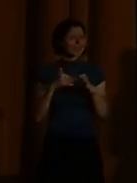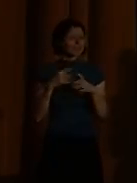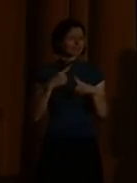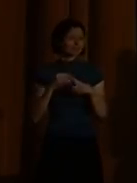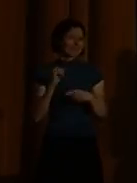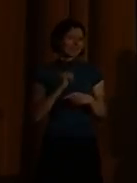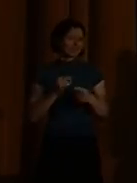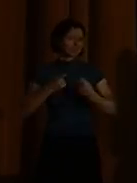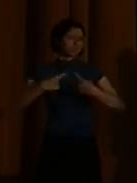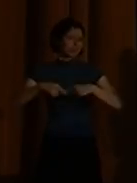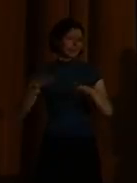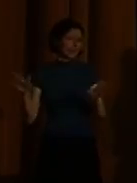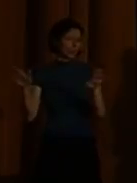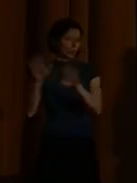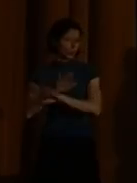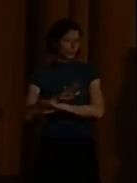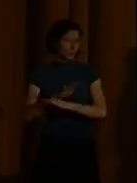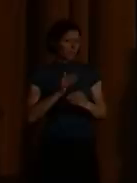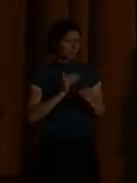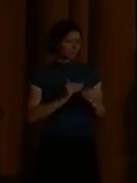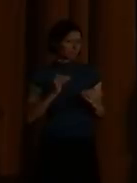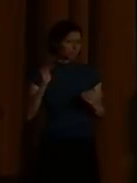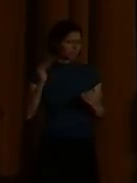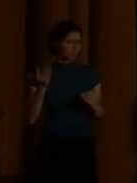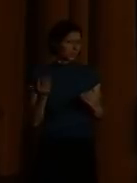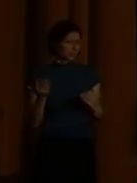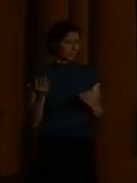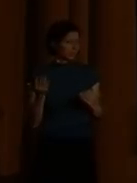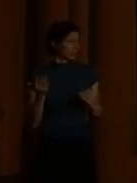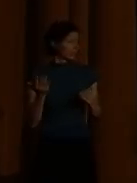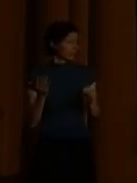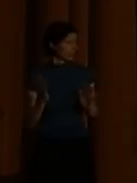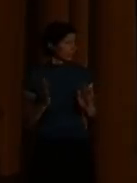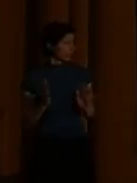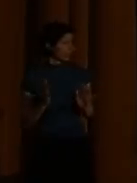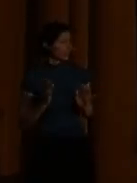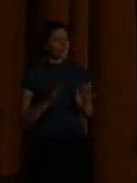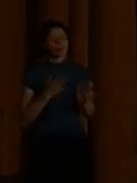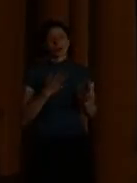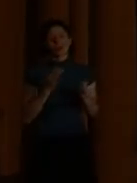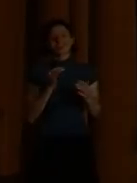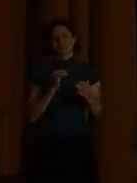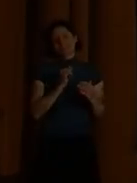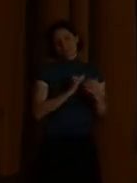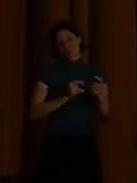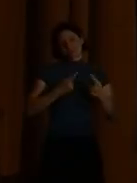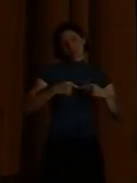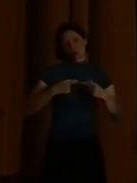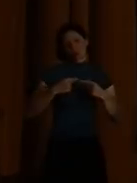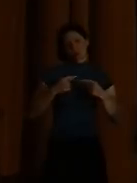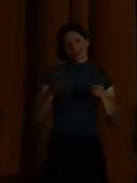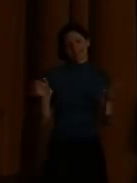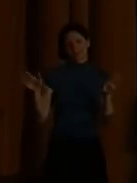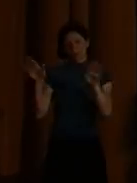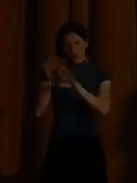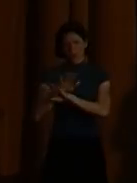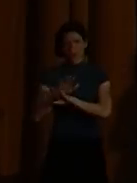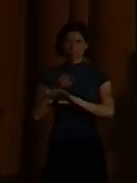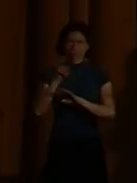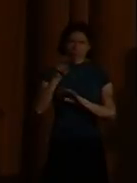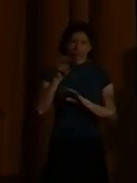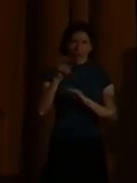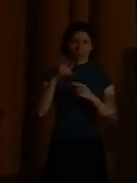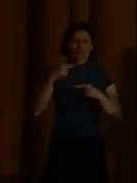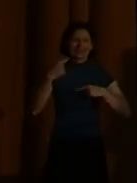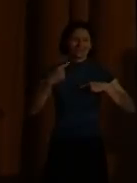kennen. Ist das etwas Bekanntes